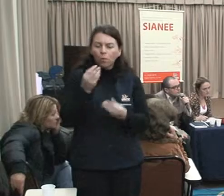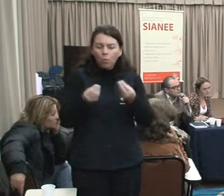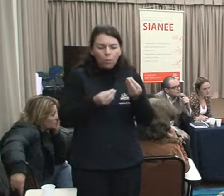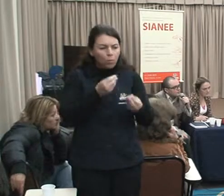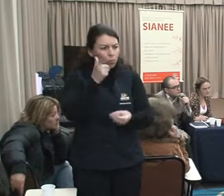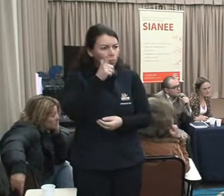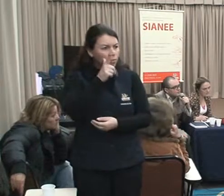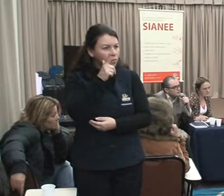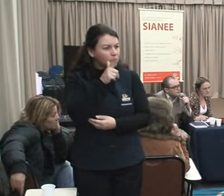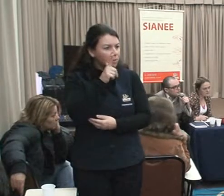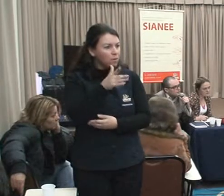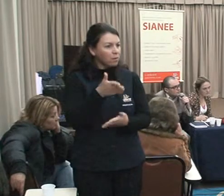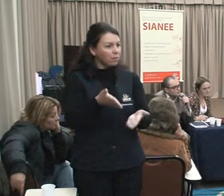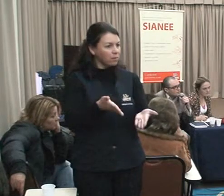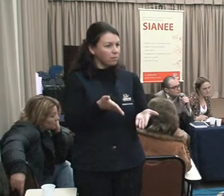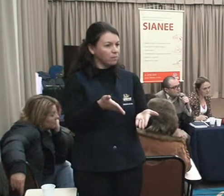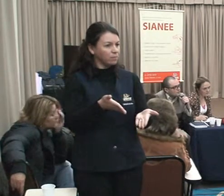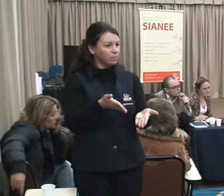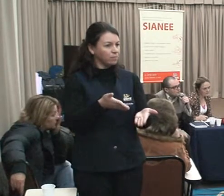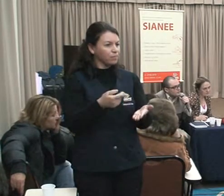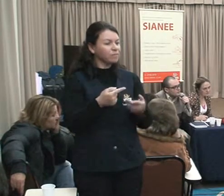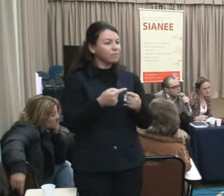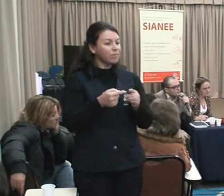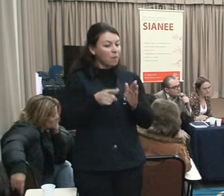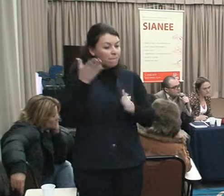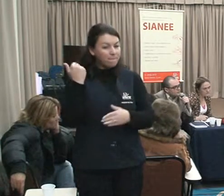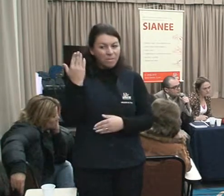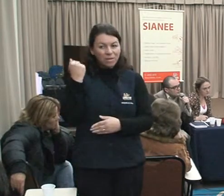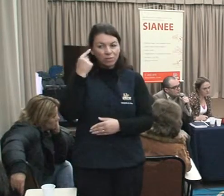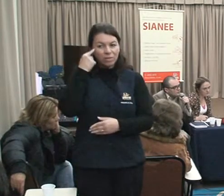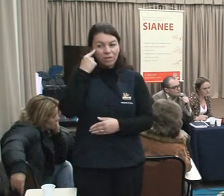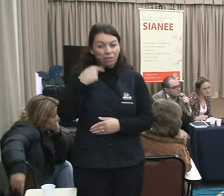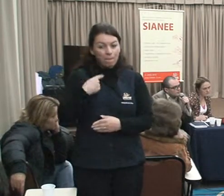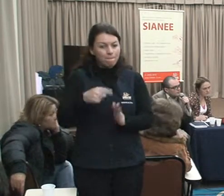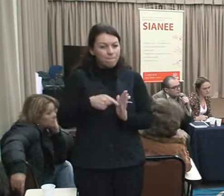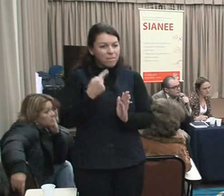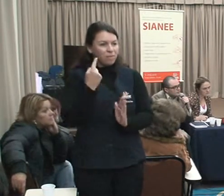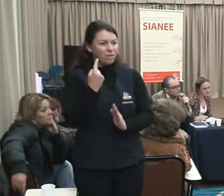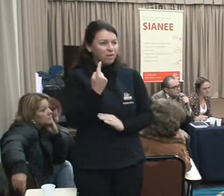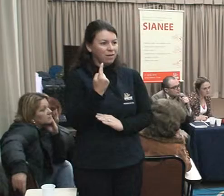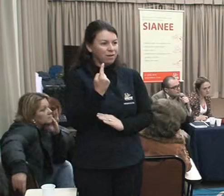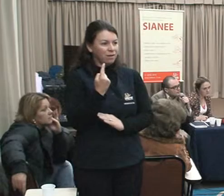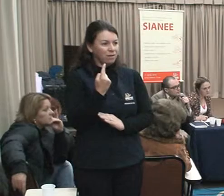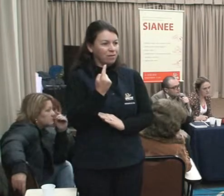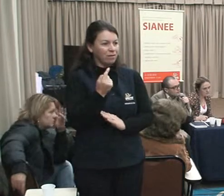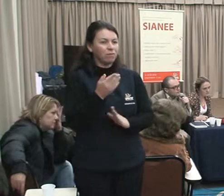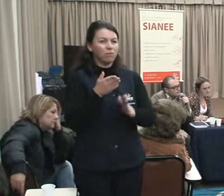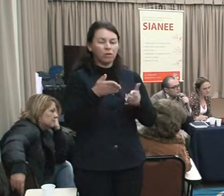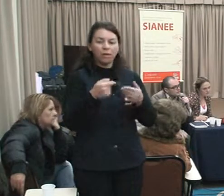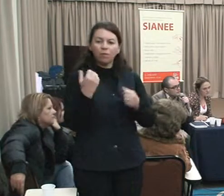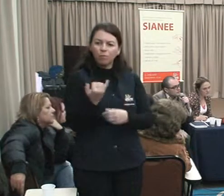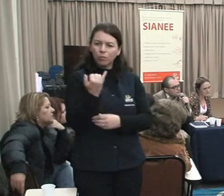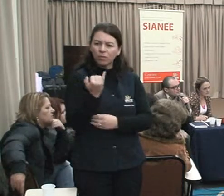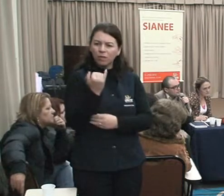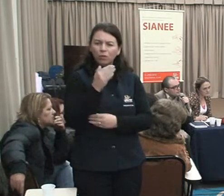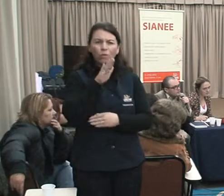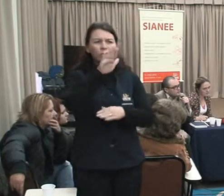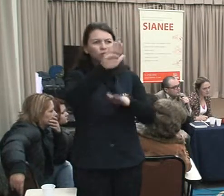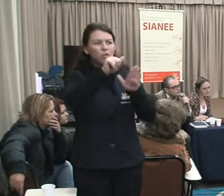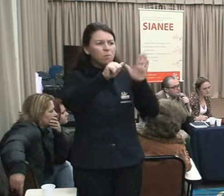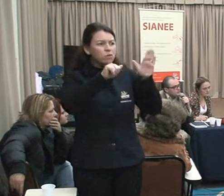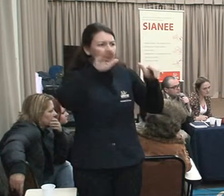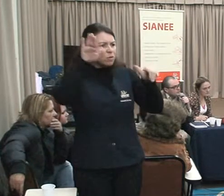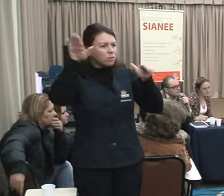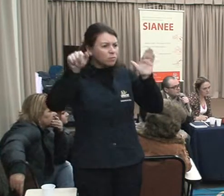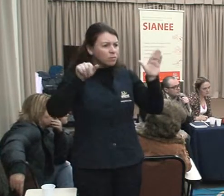uma, né? A gente ir e chamar dentro das